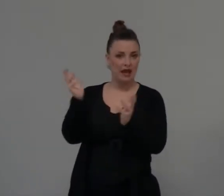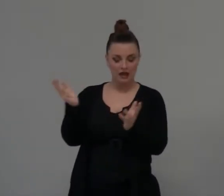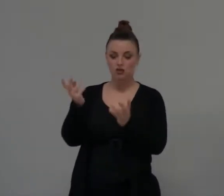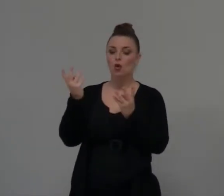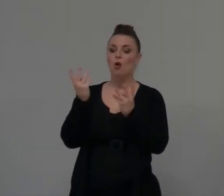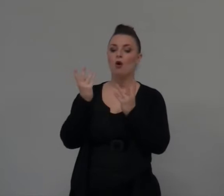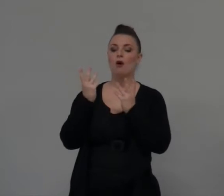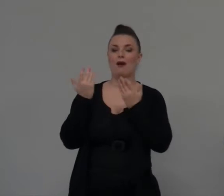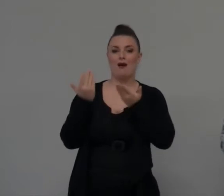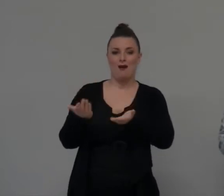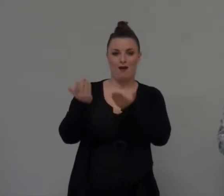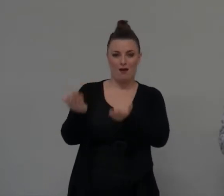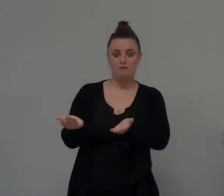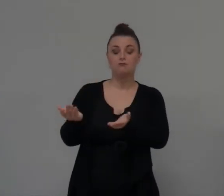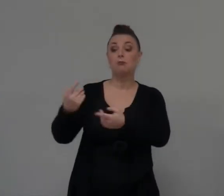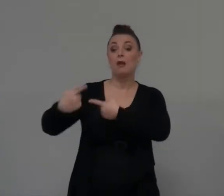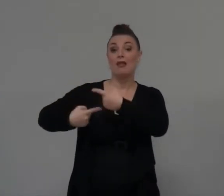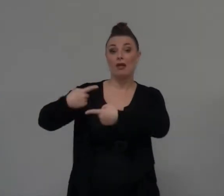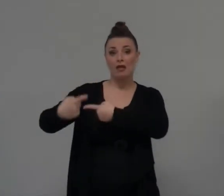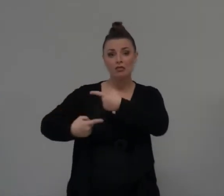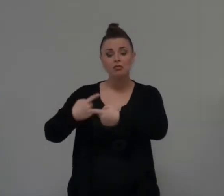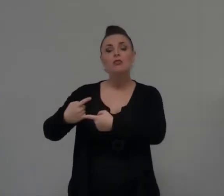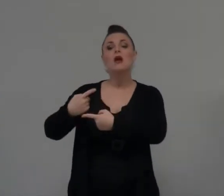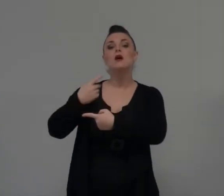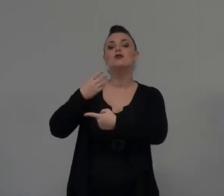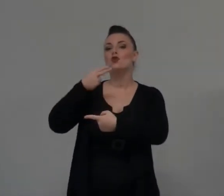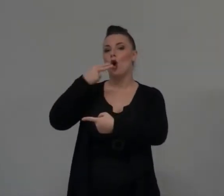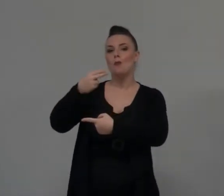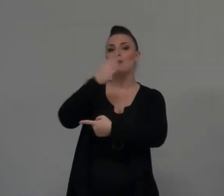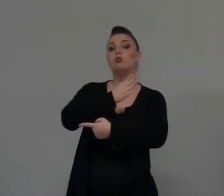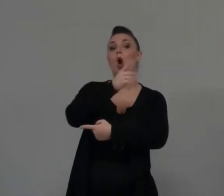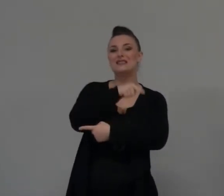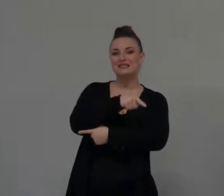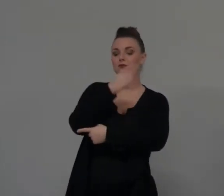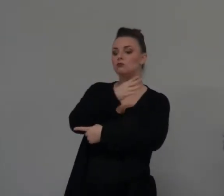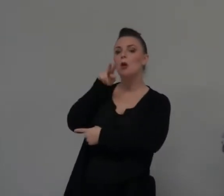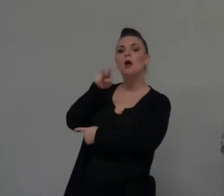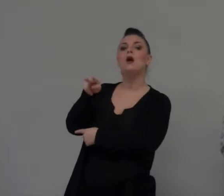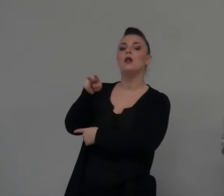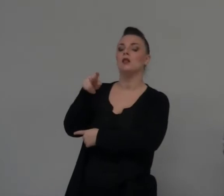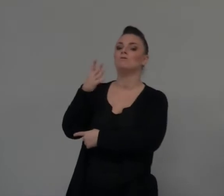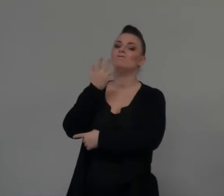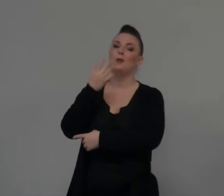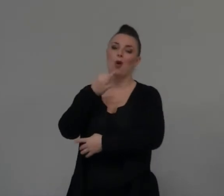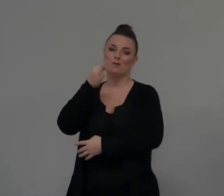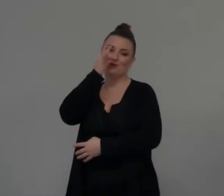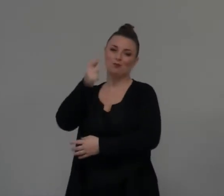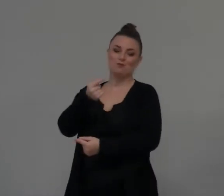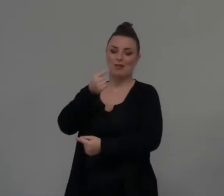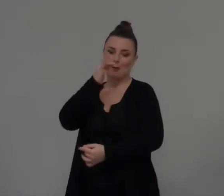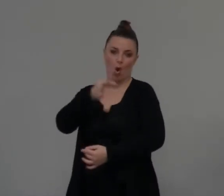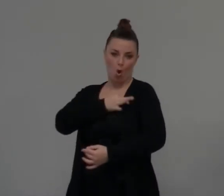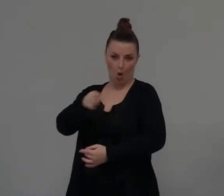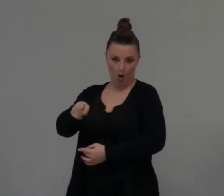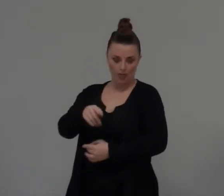che la prenda per volere, trascorre tutta quanta raccolta insieme con i